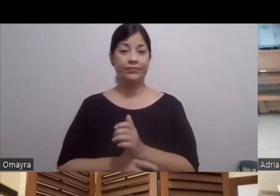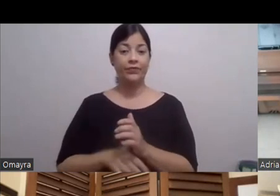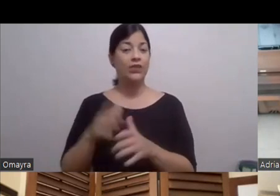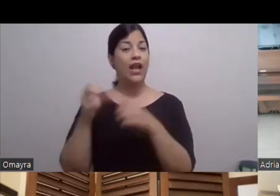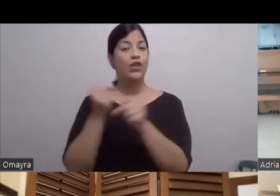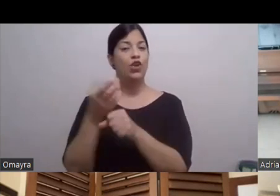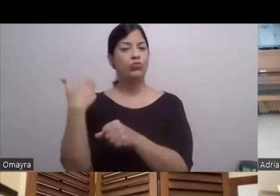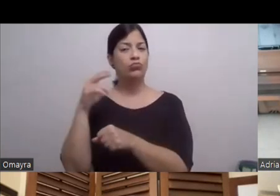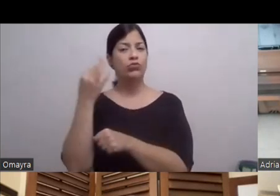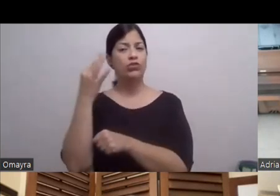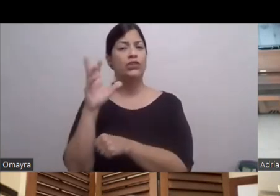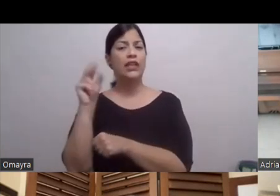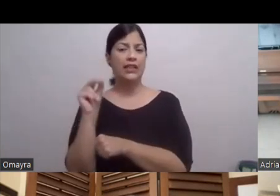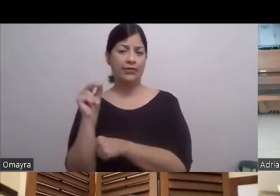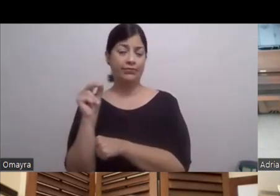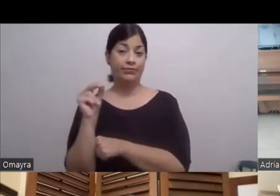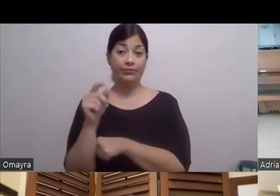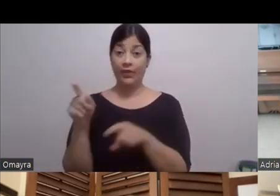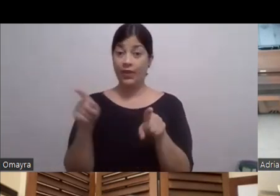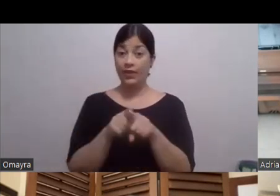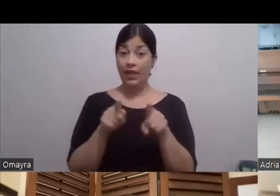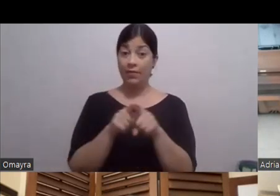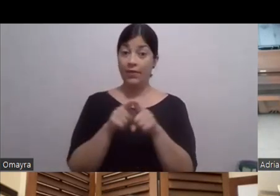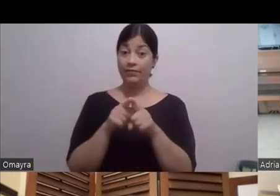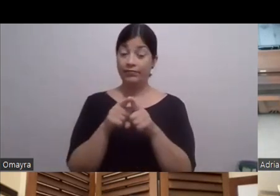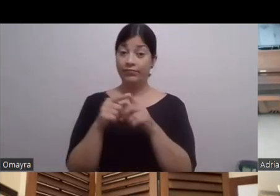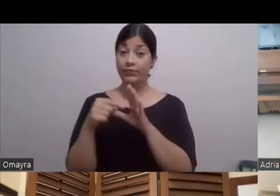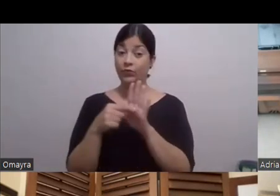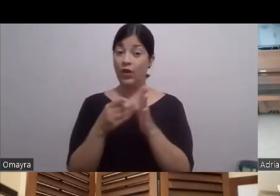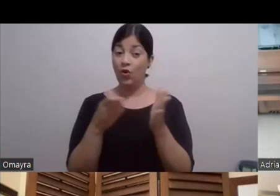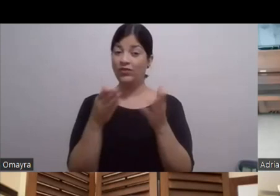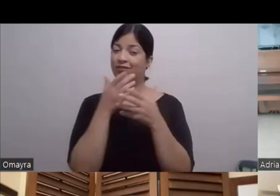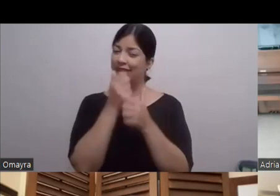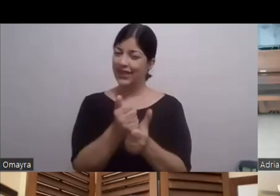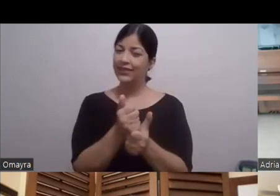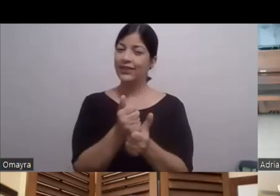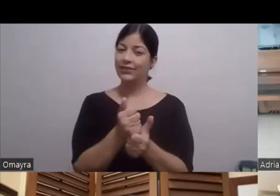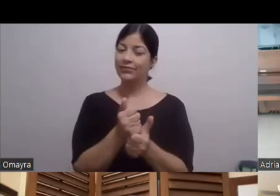Ajá También Ray hizo una cosa Bien interesante Él hizo una mezcla